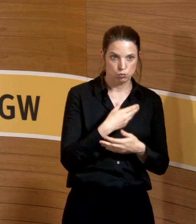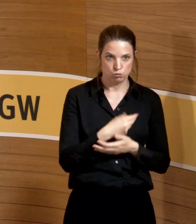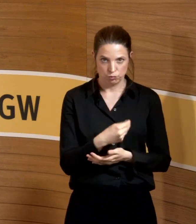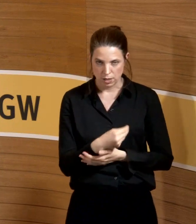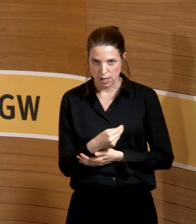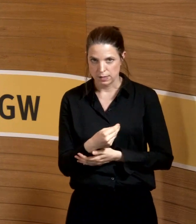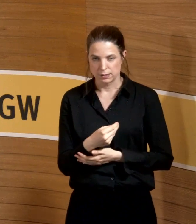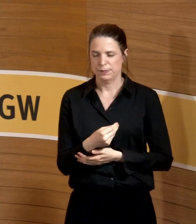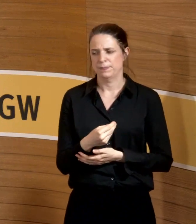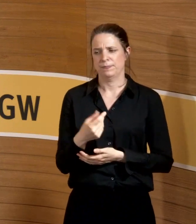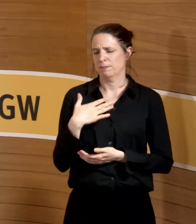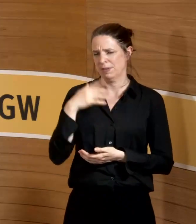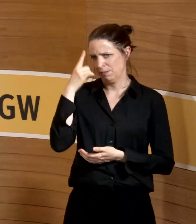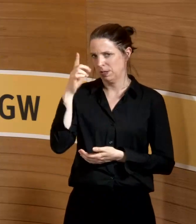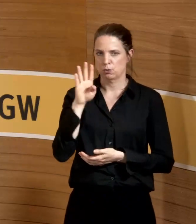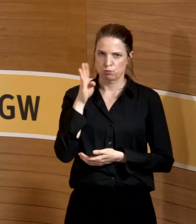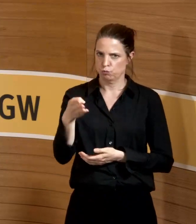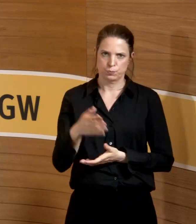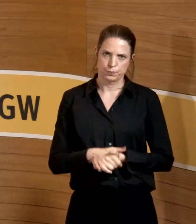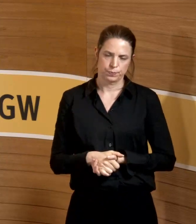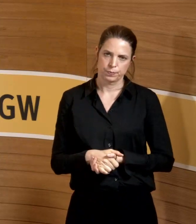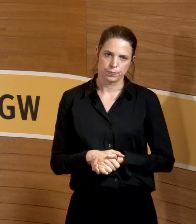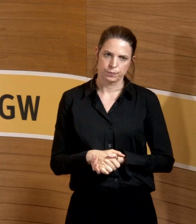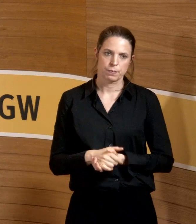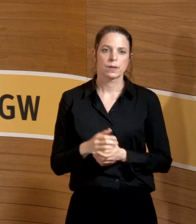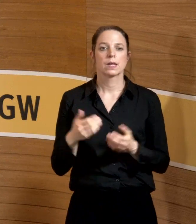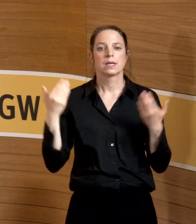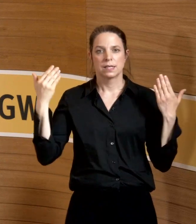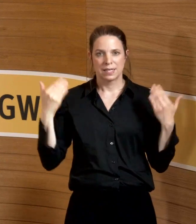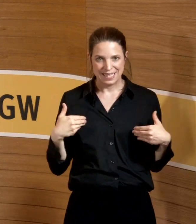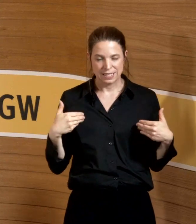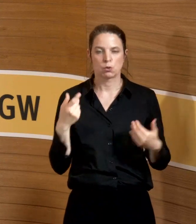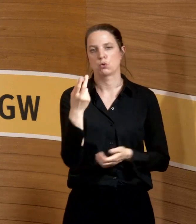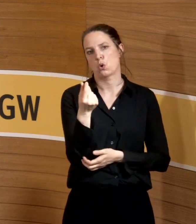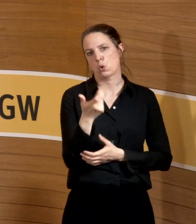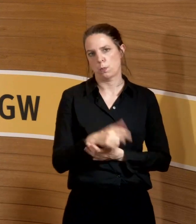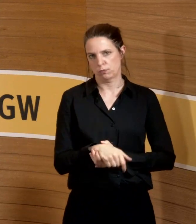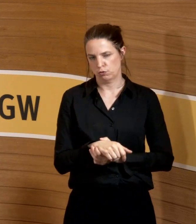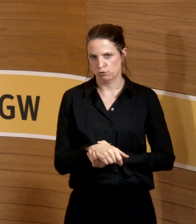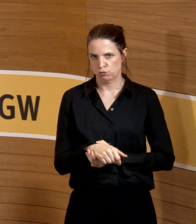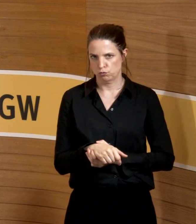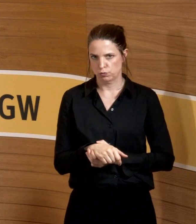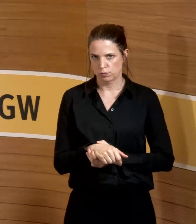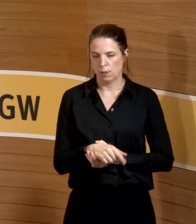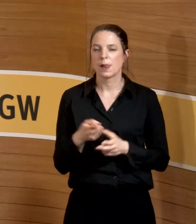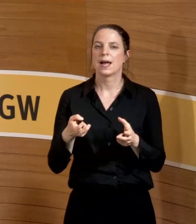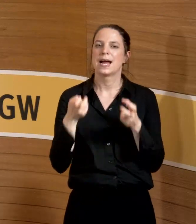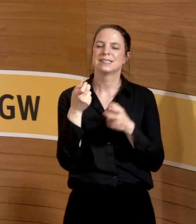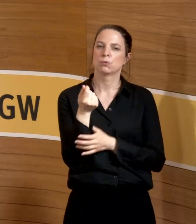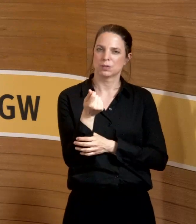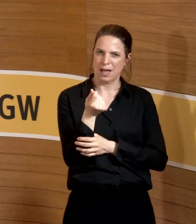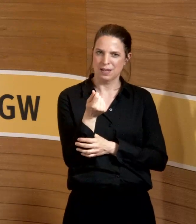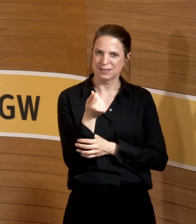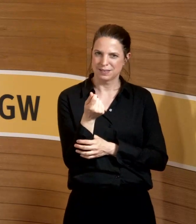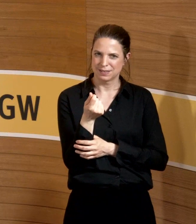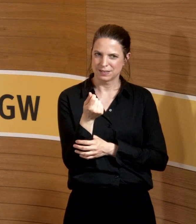Undink in meinen Augen. Der Hintergrund ist ökonomisch. Der Hintergrund ist so, dass das Erziehungsgeld, was